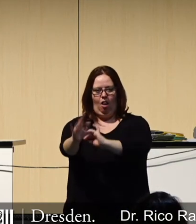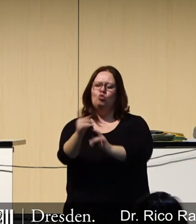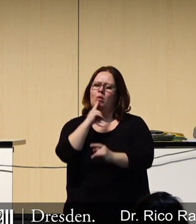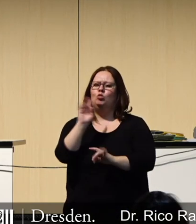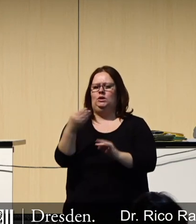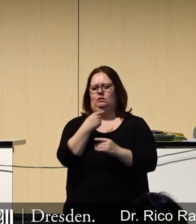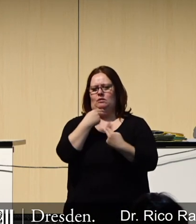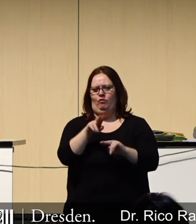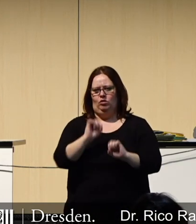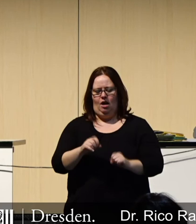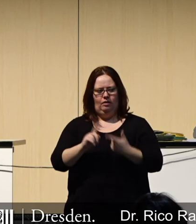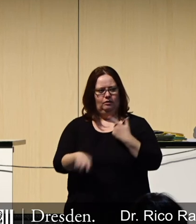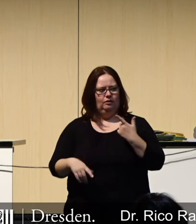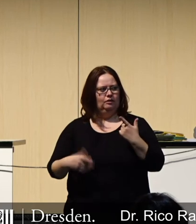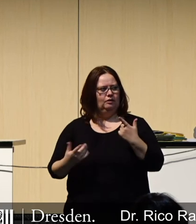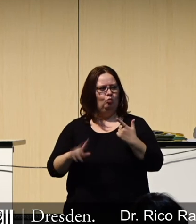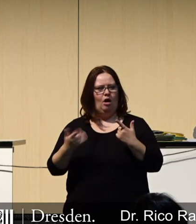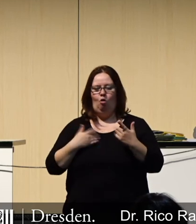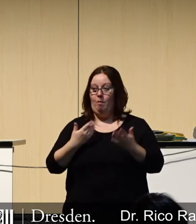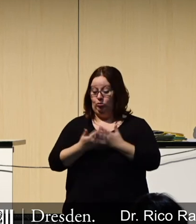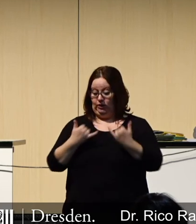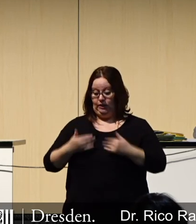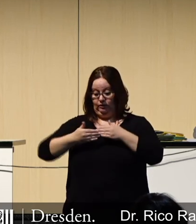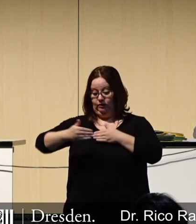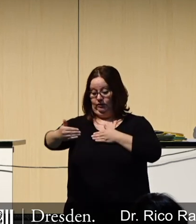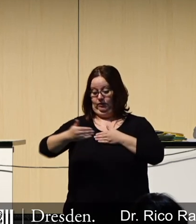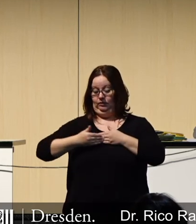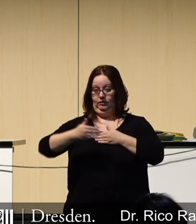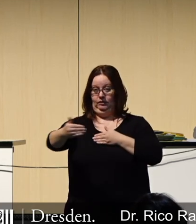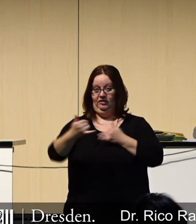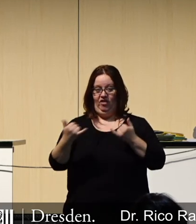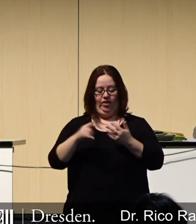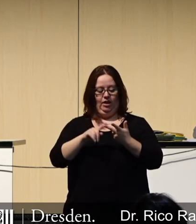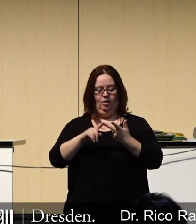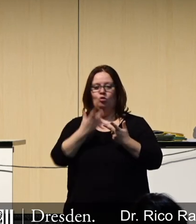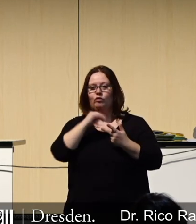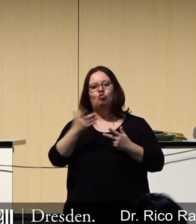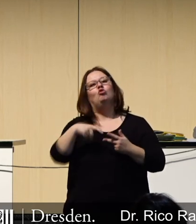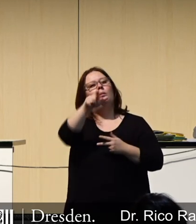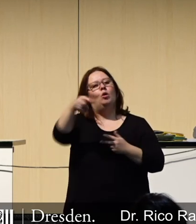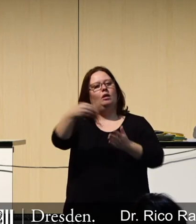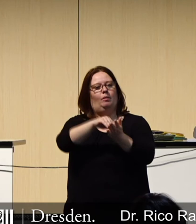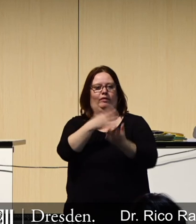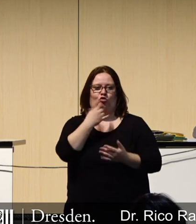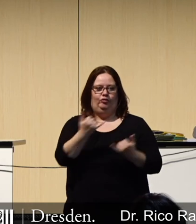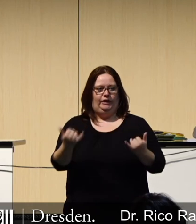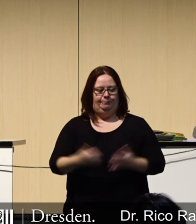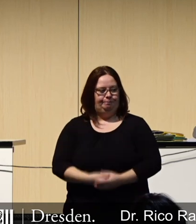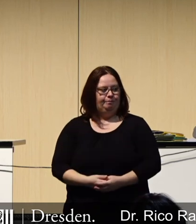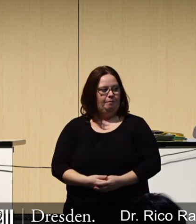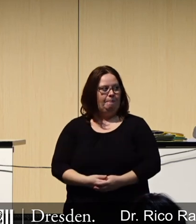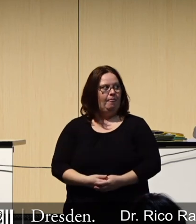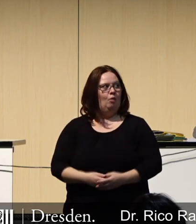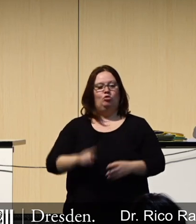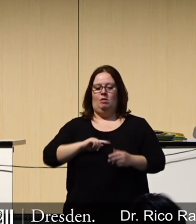drauf ein. Das ist das, wie weit sind wir denn mit 5G in Dresden und das dritte ist, inwieweit wollen wir Bürger einbeziehen. Und da